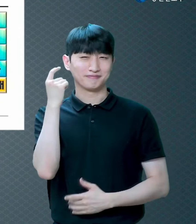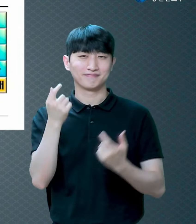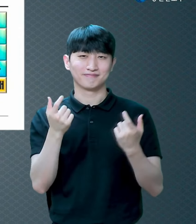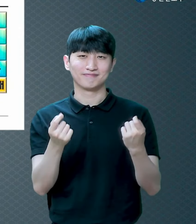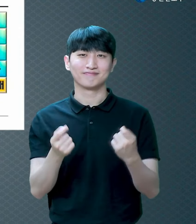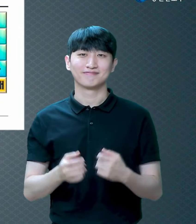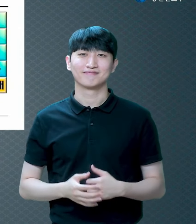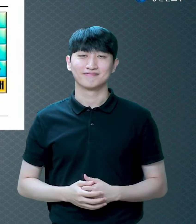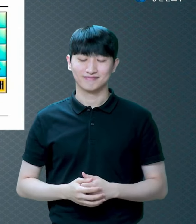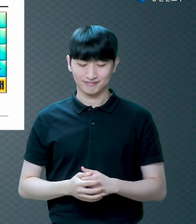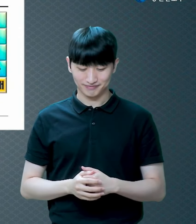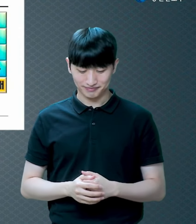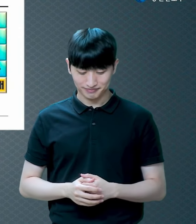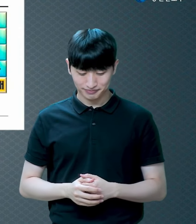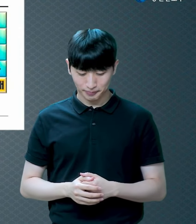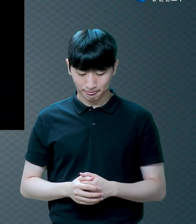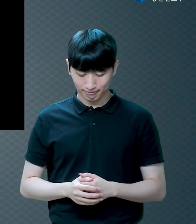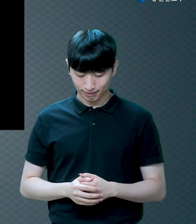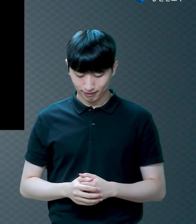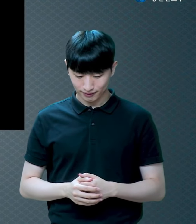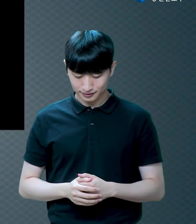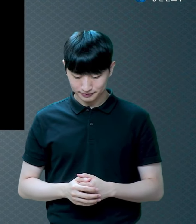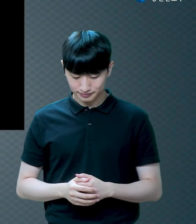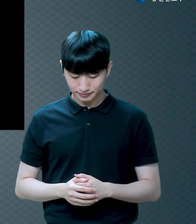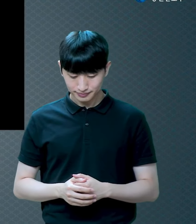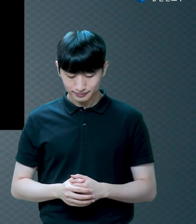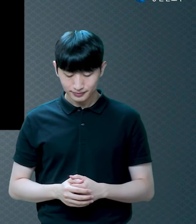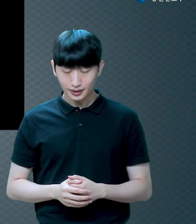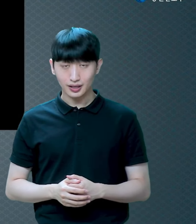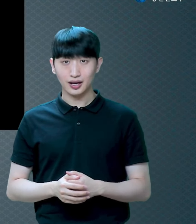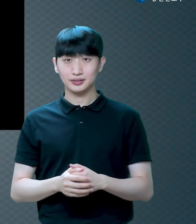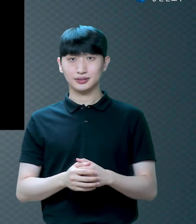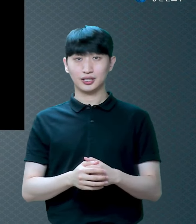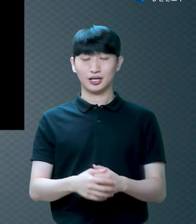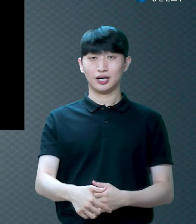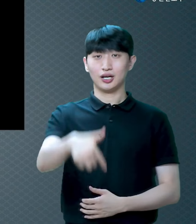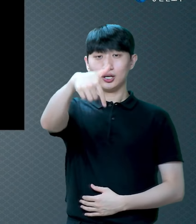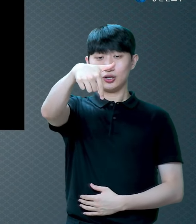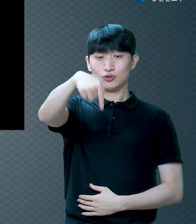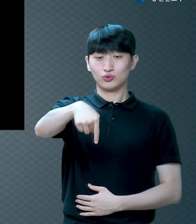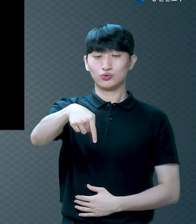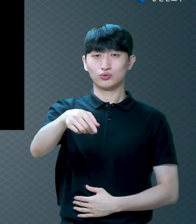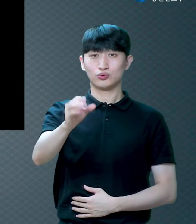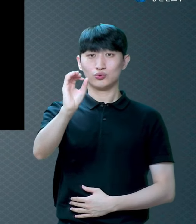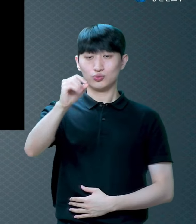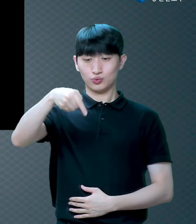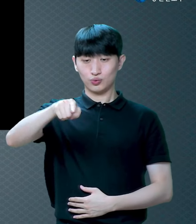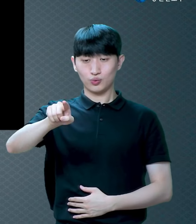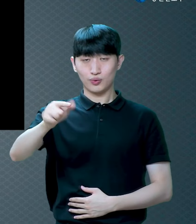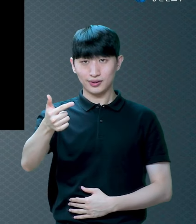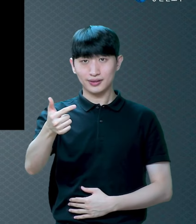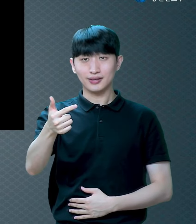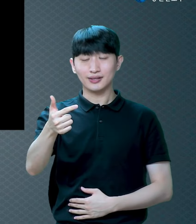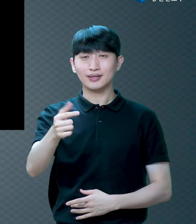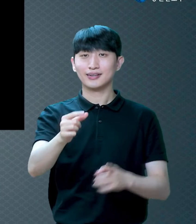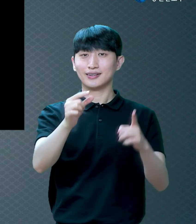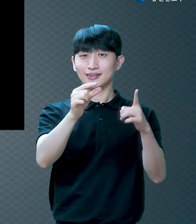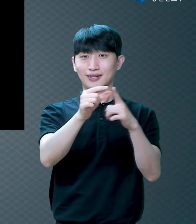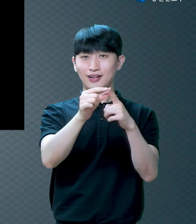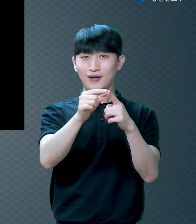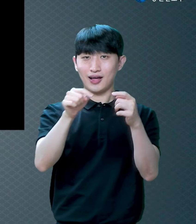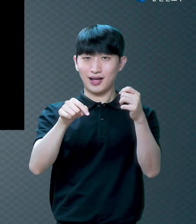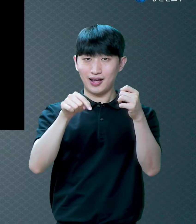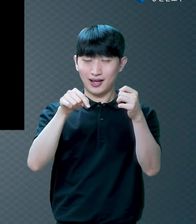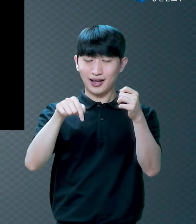그리고 구원이라고 하는 말에 그 구원이라는 말 속에 여러 가지 의미가